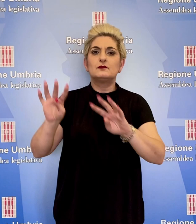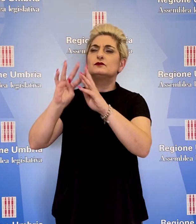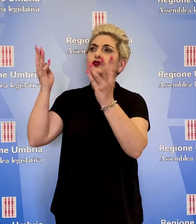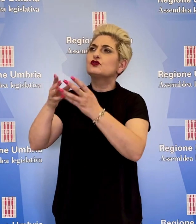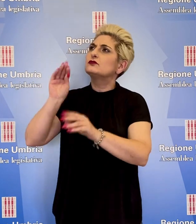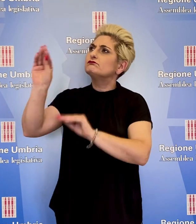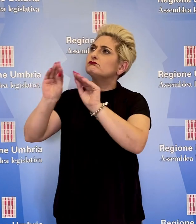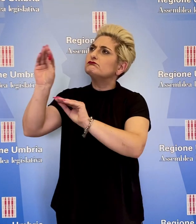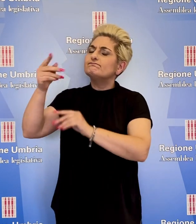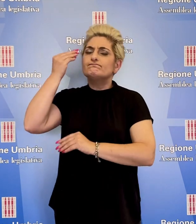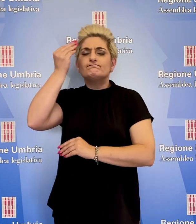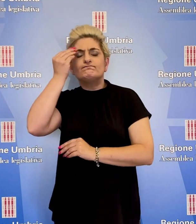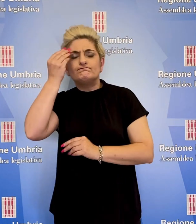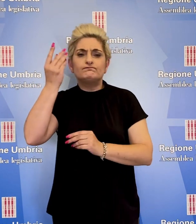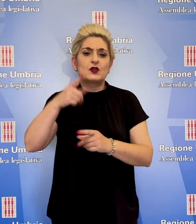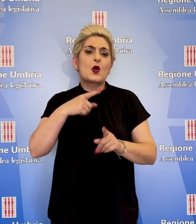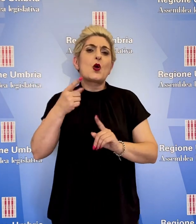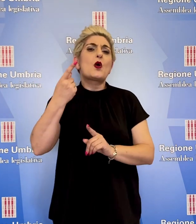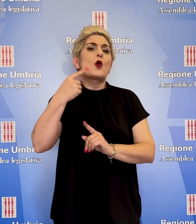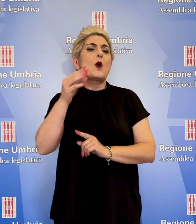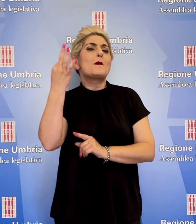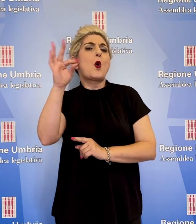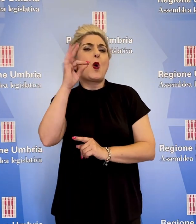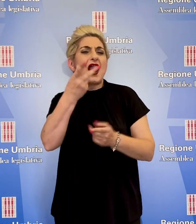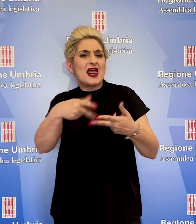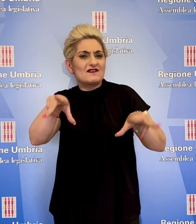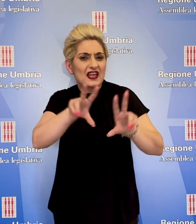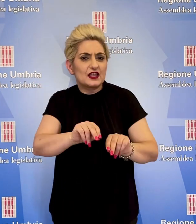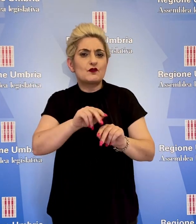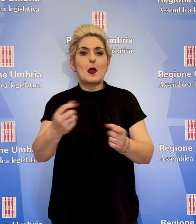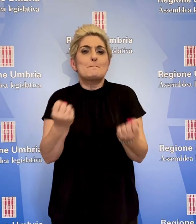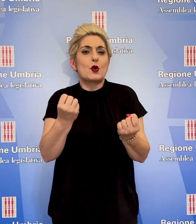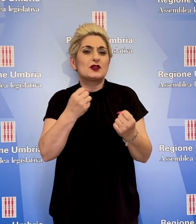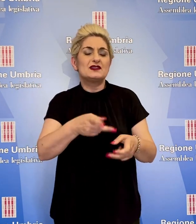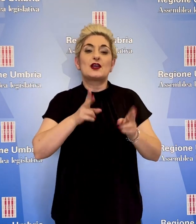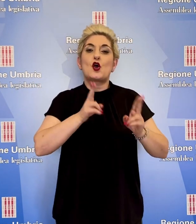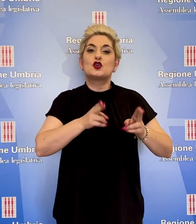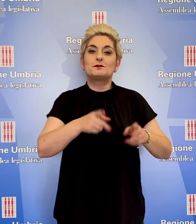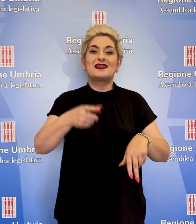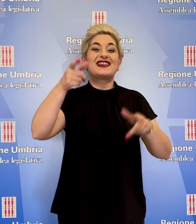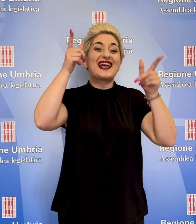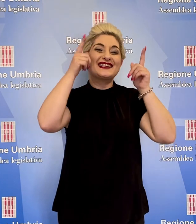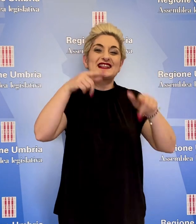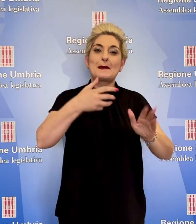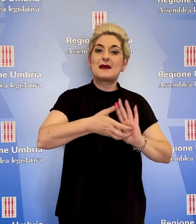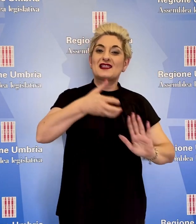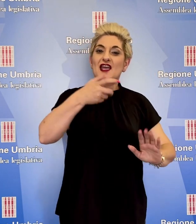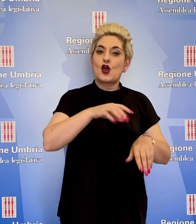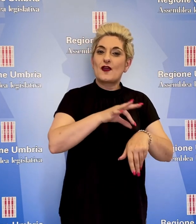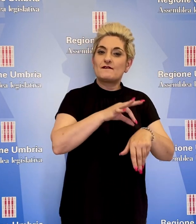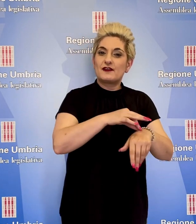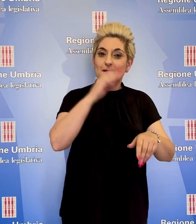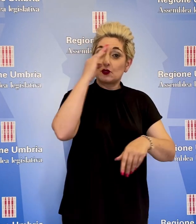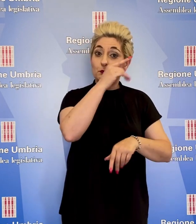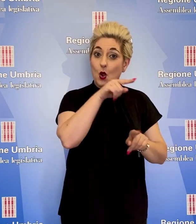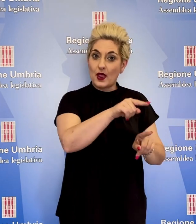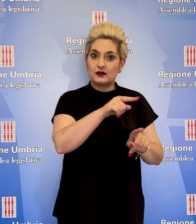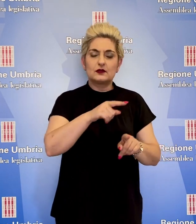ha chiesto alla giunta regionale se intende riqualificare e potenziare l'ospedale San Matteo degli Infermi di Spoleto. L'assessore Coletto